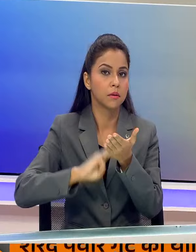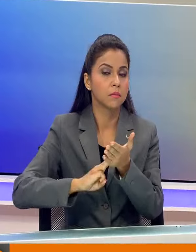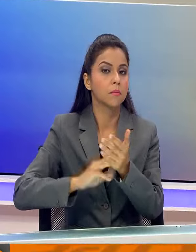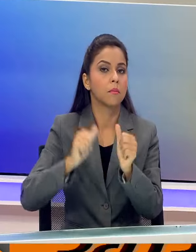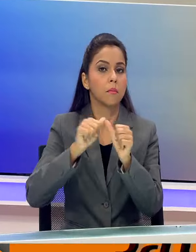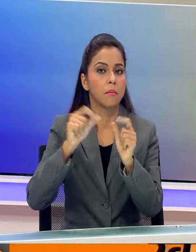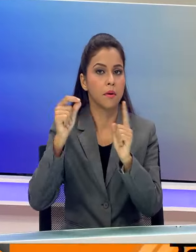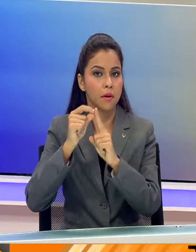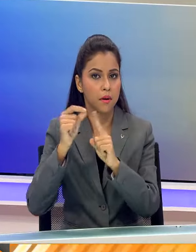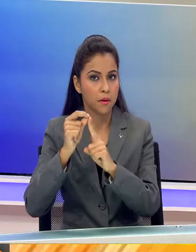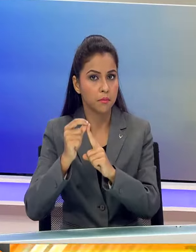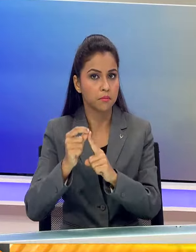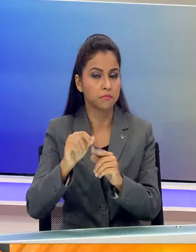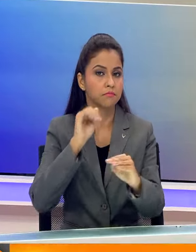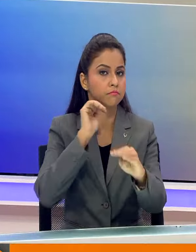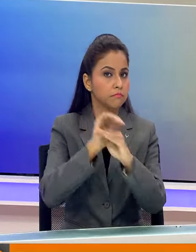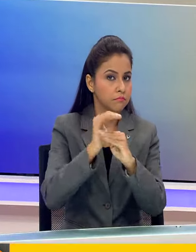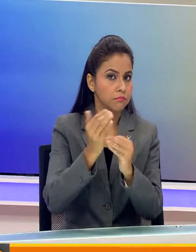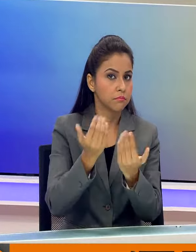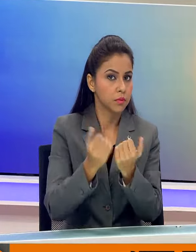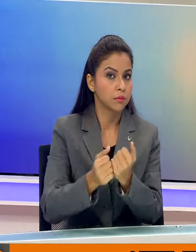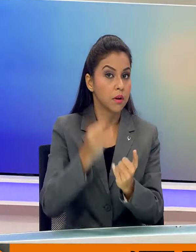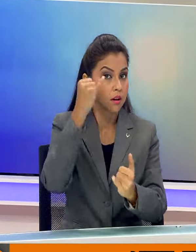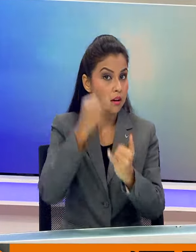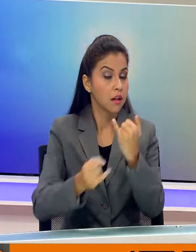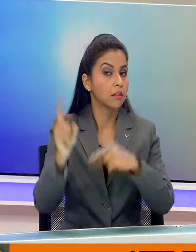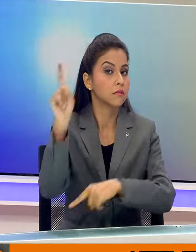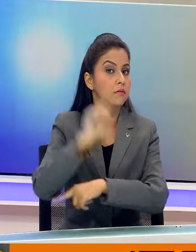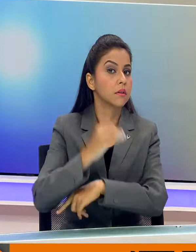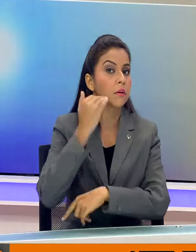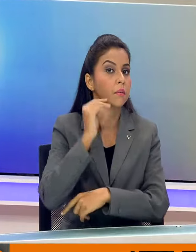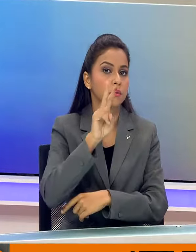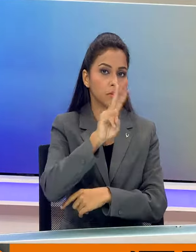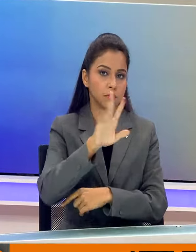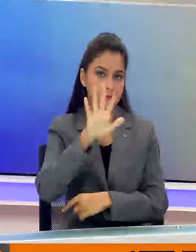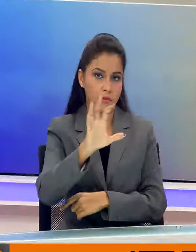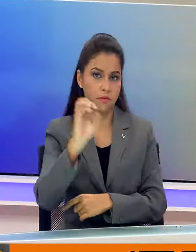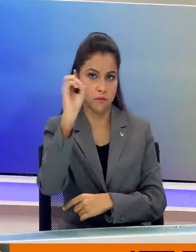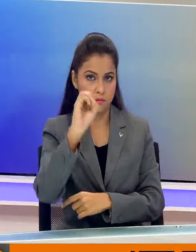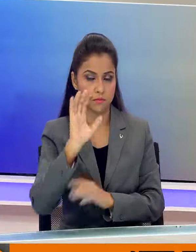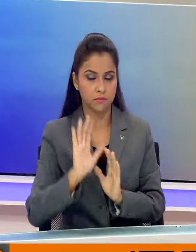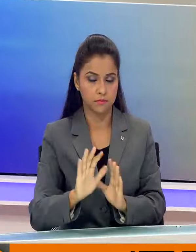सकते हैं सुझाव भेजने की अंतिम्तिती 25 अक्टूबर है